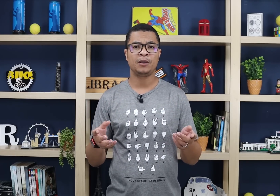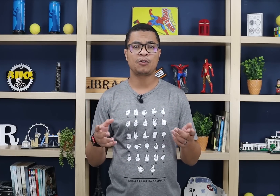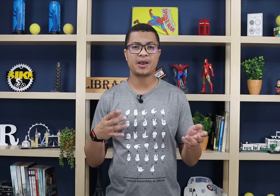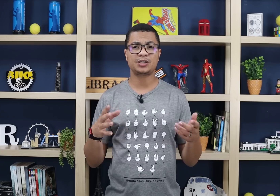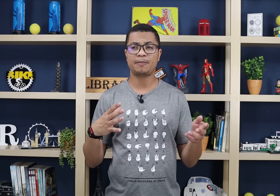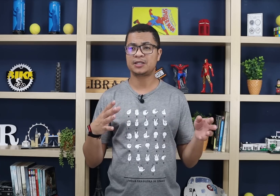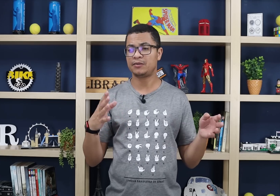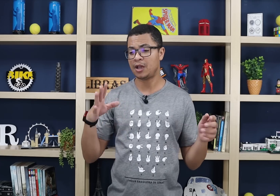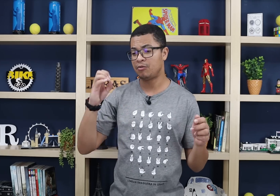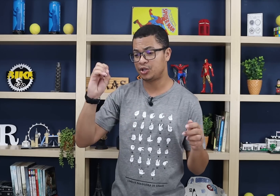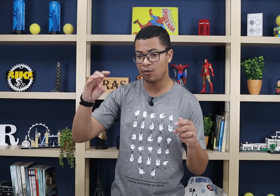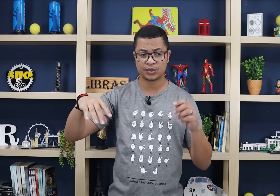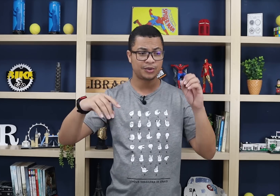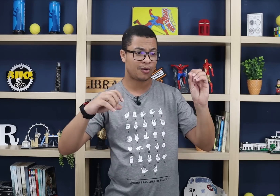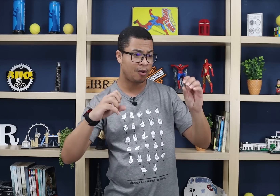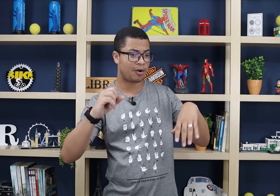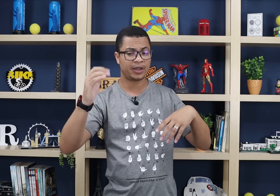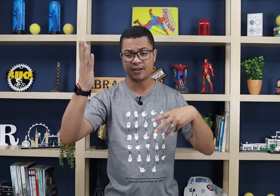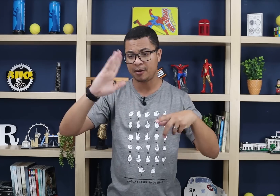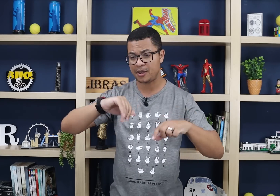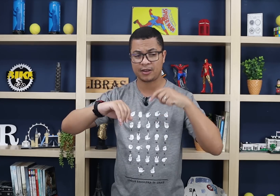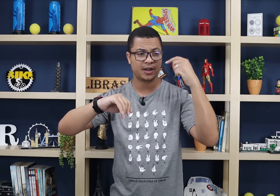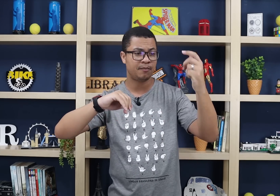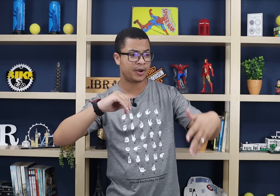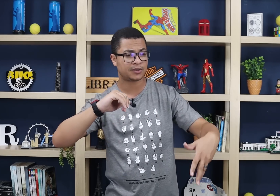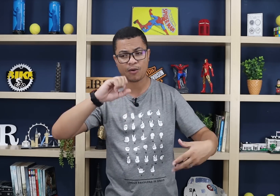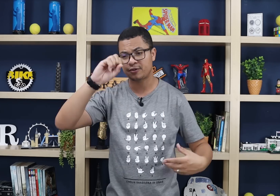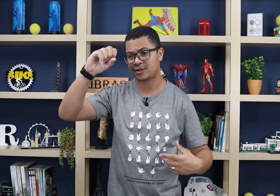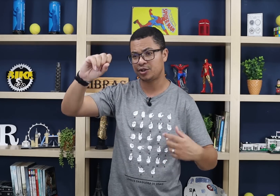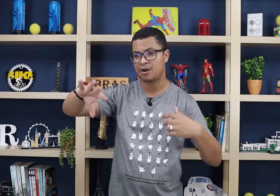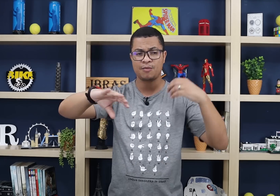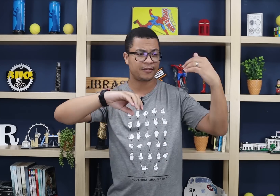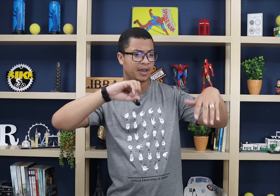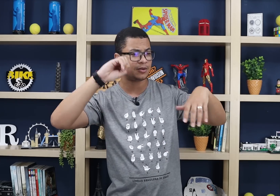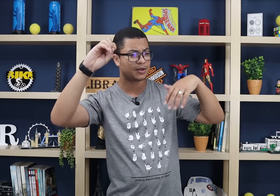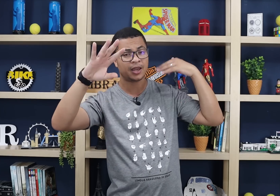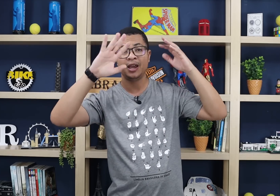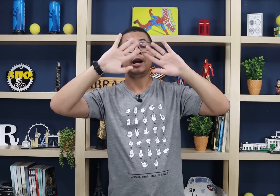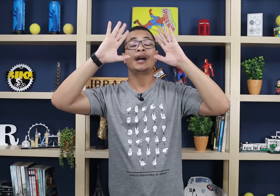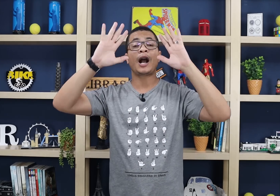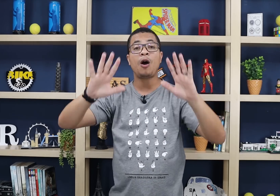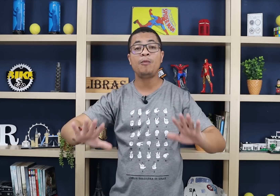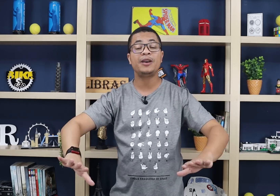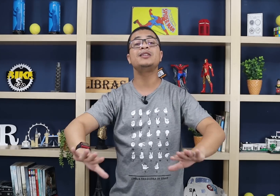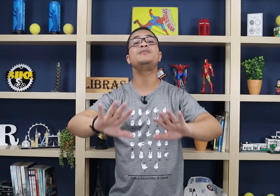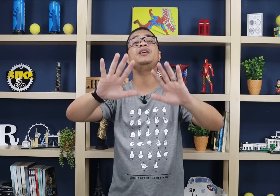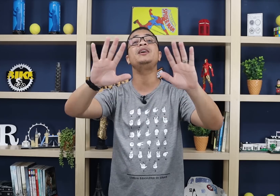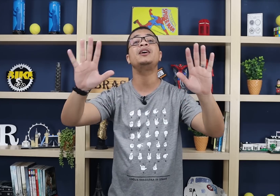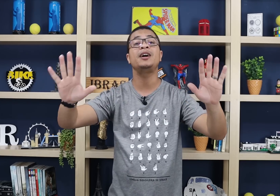Não começa já pensando em onde eu uso, onde eu coloco, quem vem primeiro, quem vem depois, qual é a configuração de mão, movimento e não sei o quê. Calma, respira,